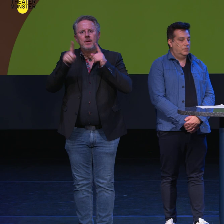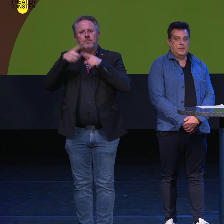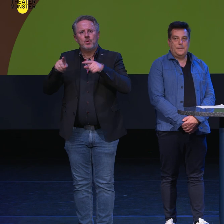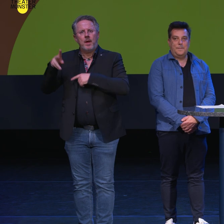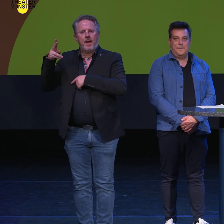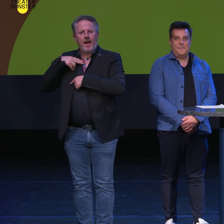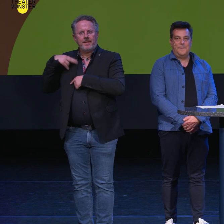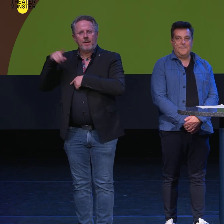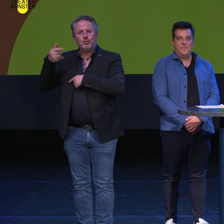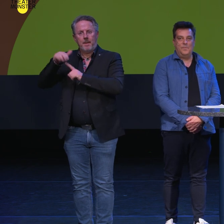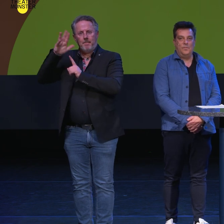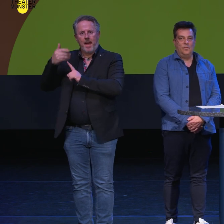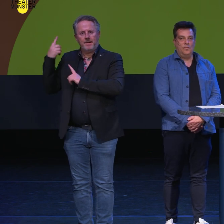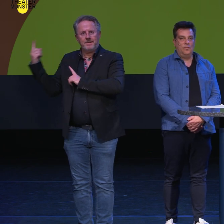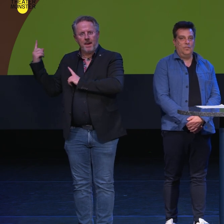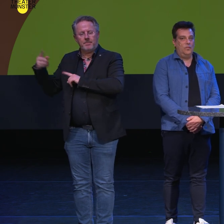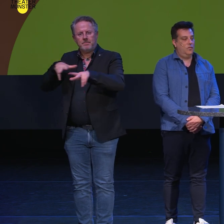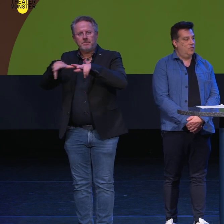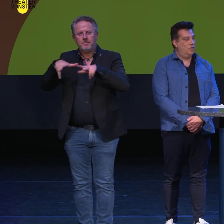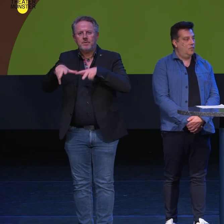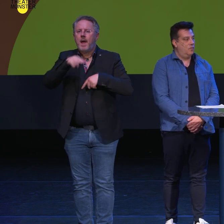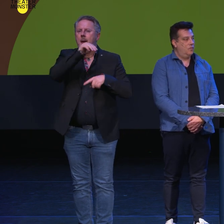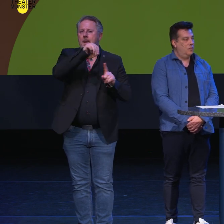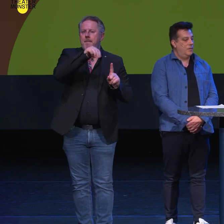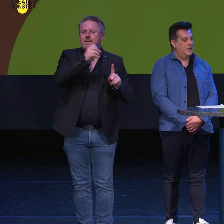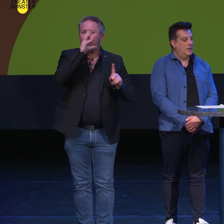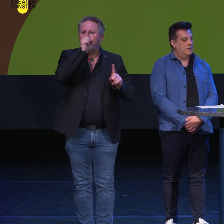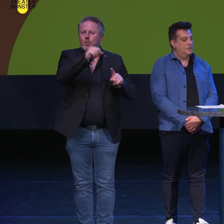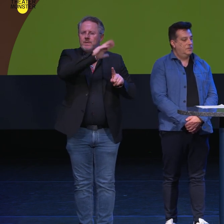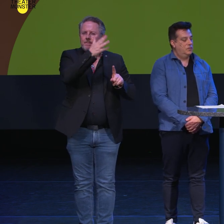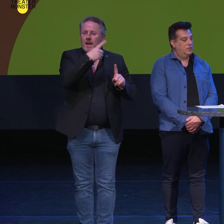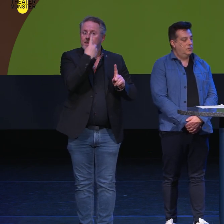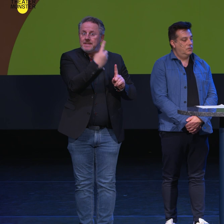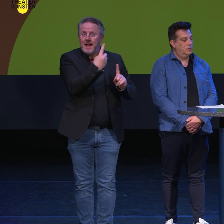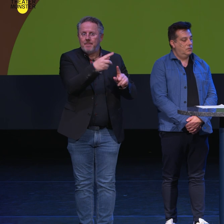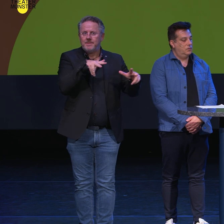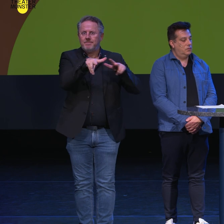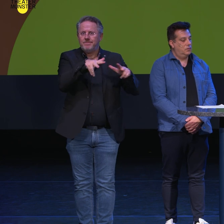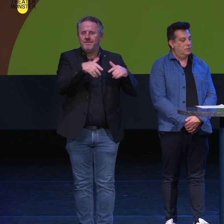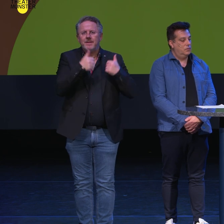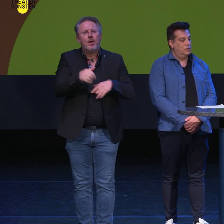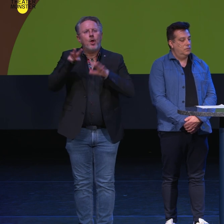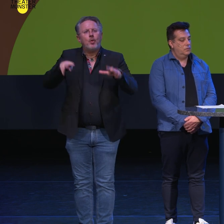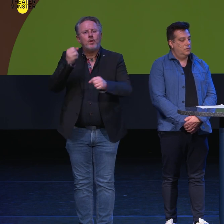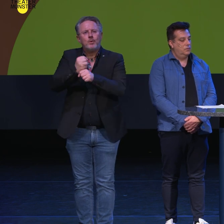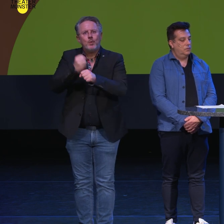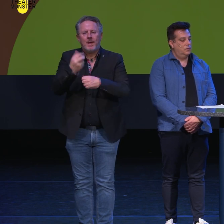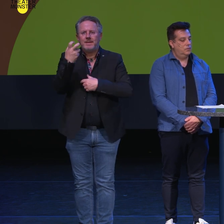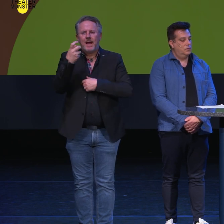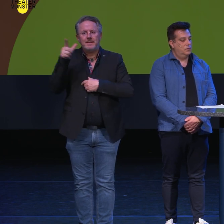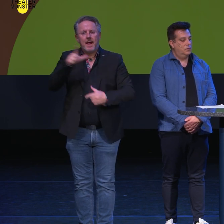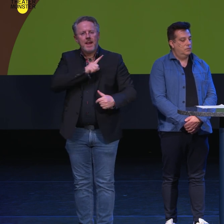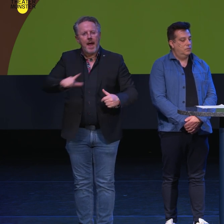Generalmusikdirektor Golo Berg in der Regie von Magdalena Fuchsberger. Die Oper wurde 1930 in Leipzig